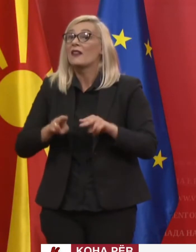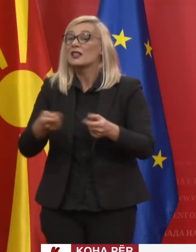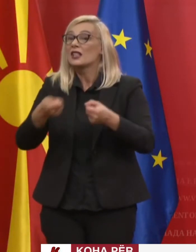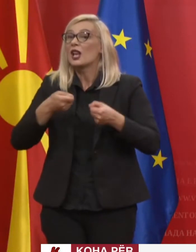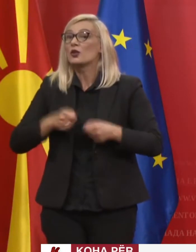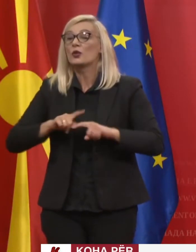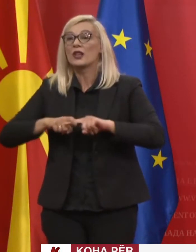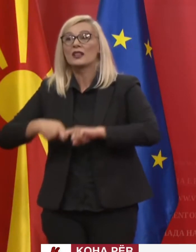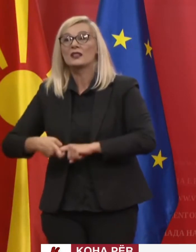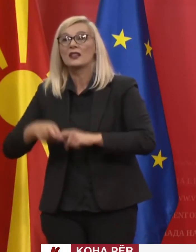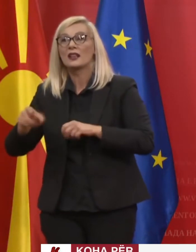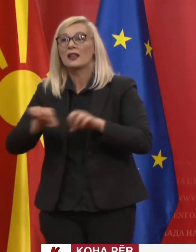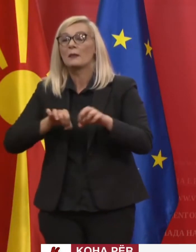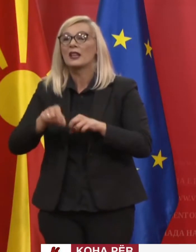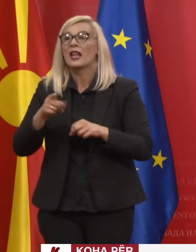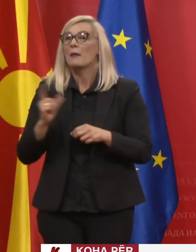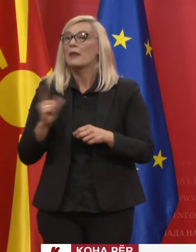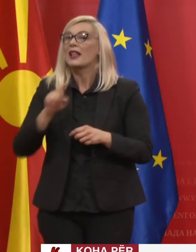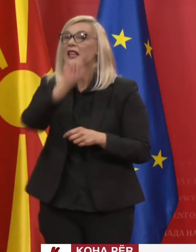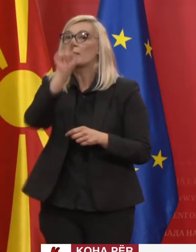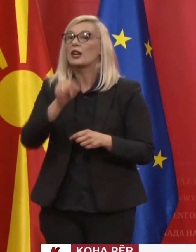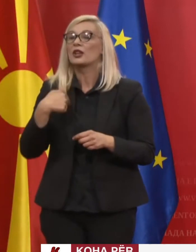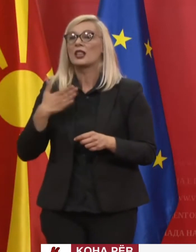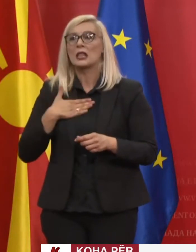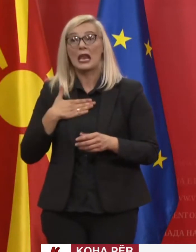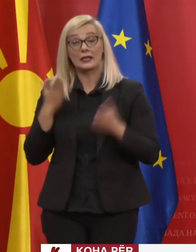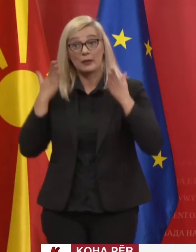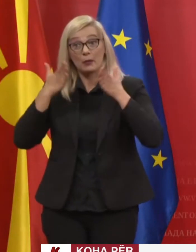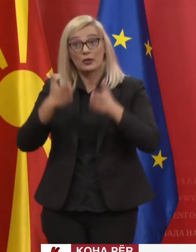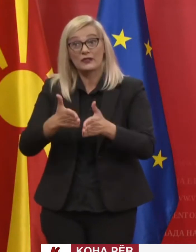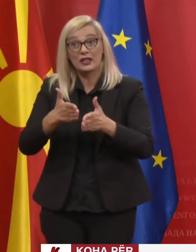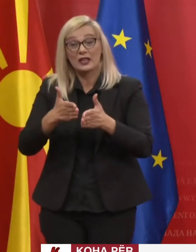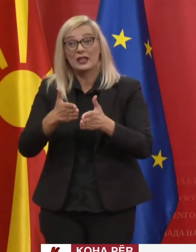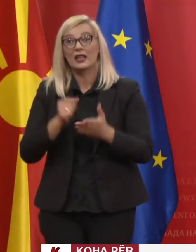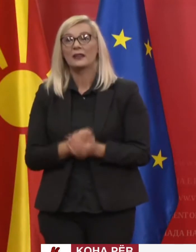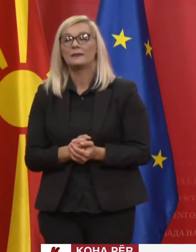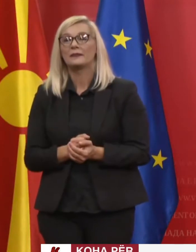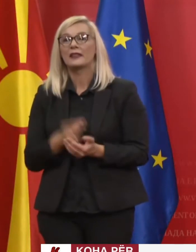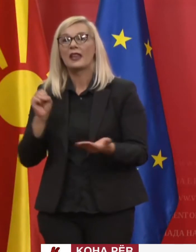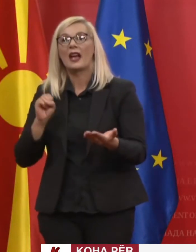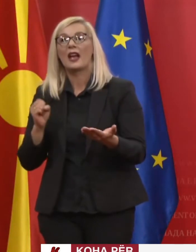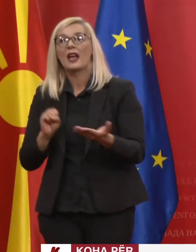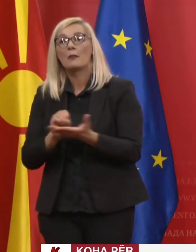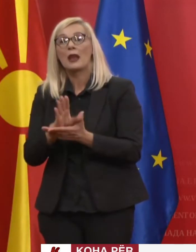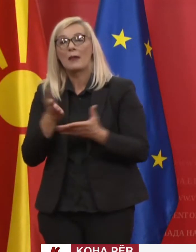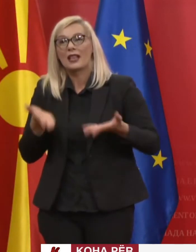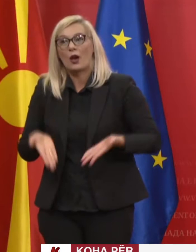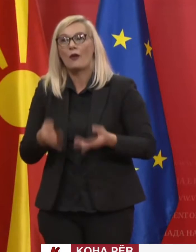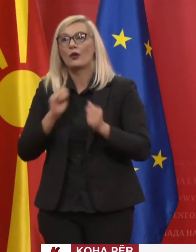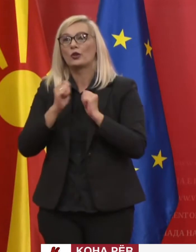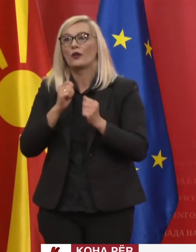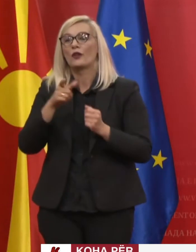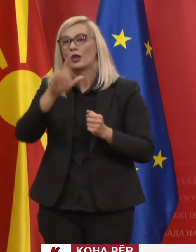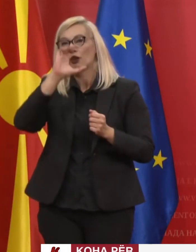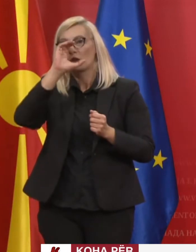mësimin në internet, të cilën e kemi kriuar ekskluzivisht me burimet të brendshme dhe ekspert. Kjo na inkurajon dhe na je pështys